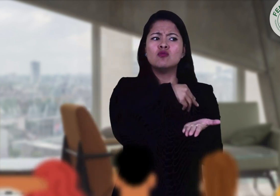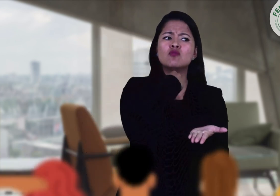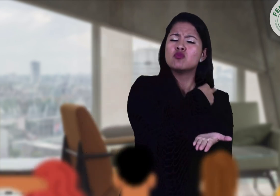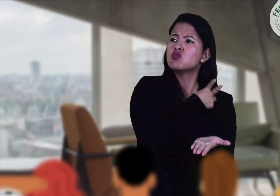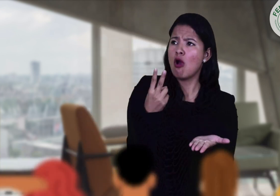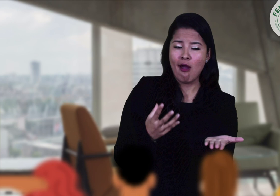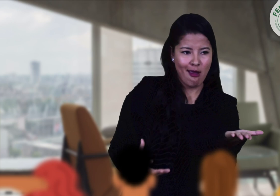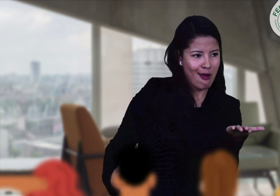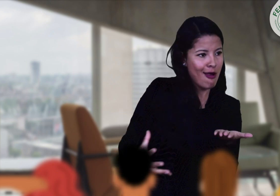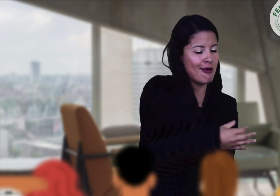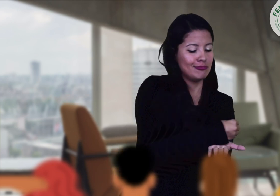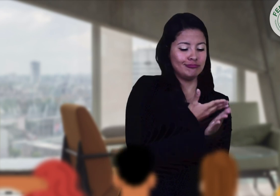están y estoy como su vocera.